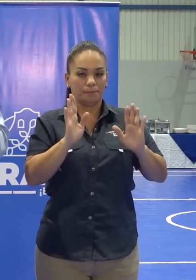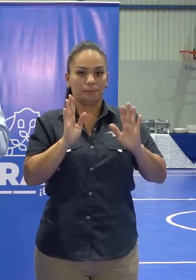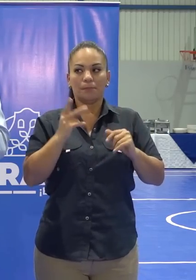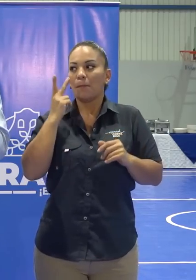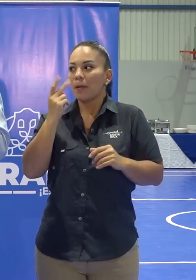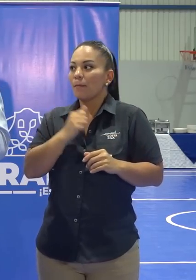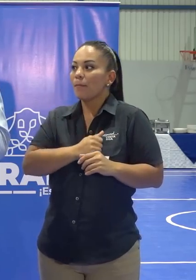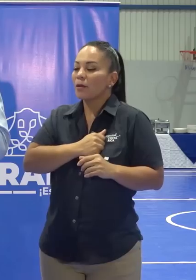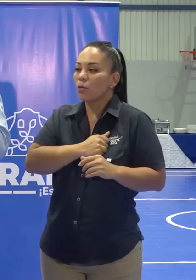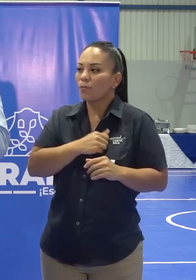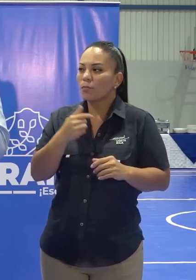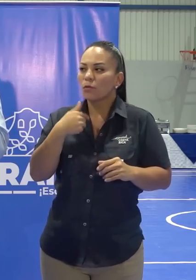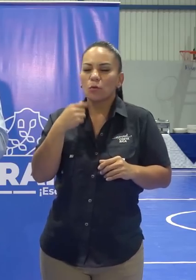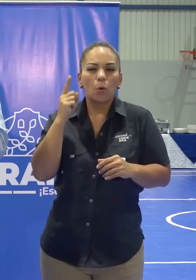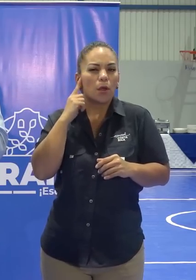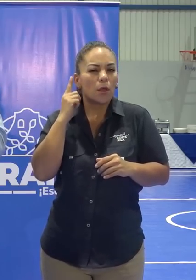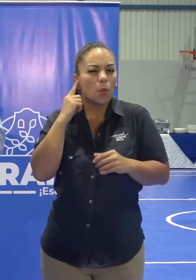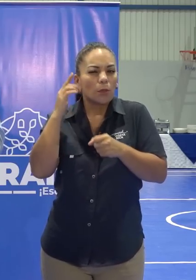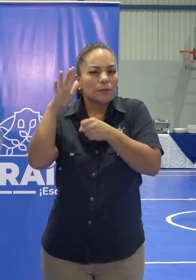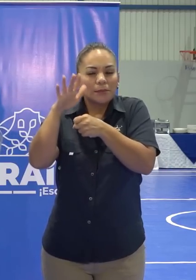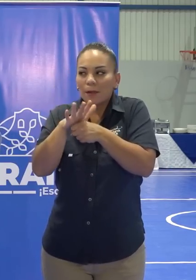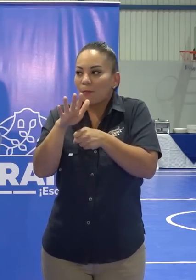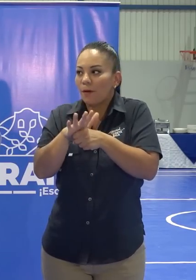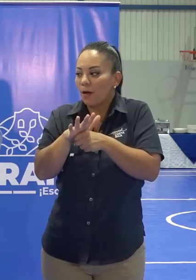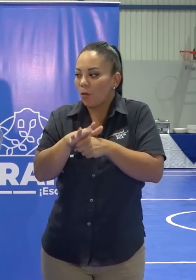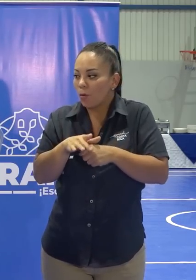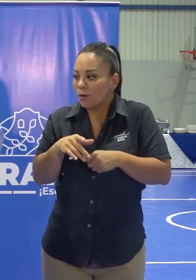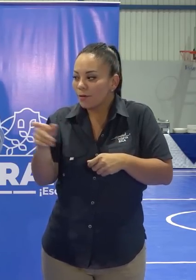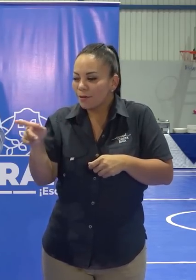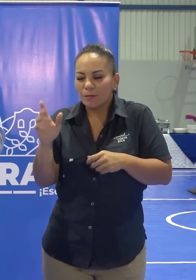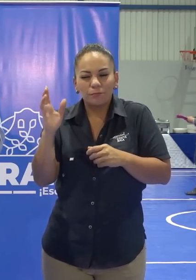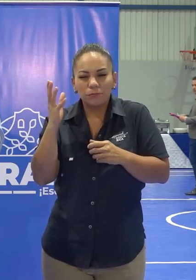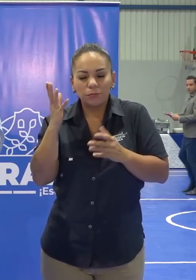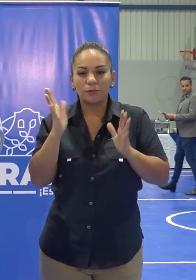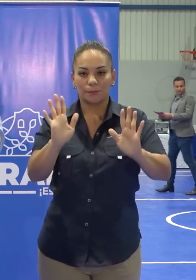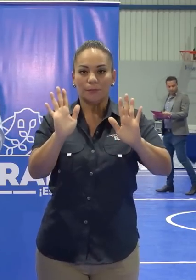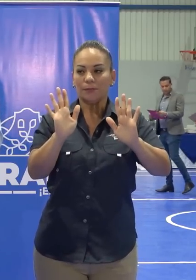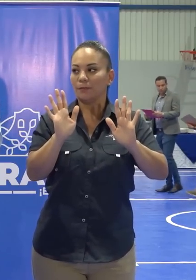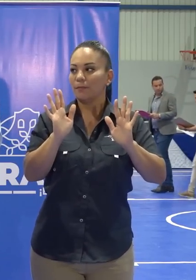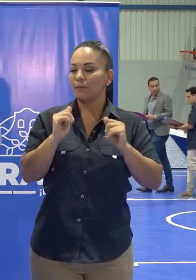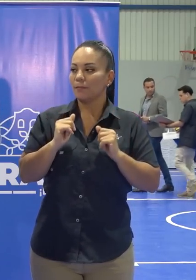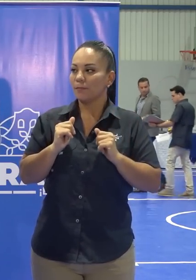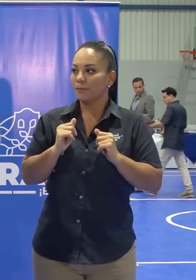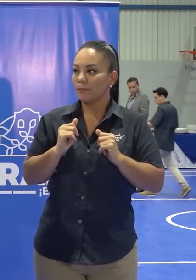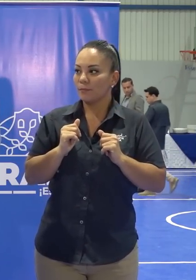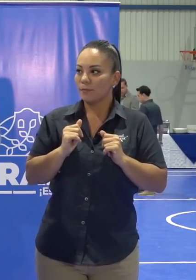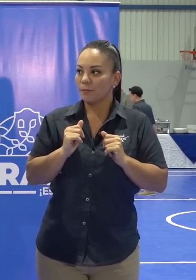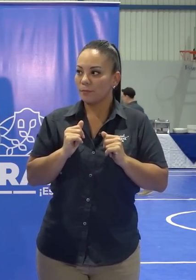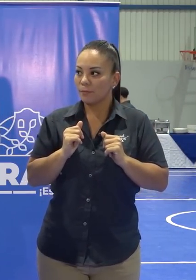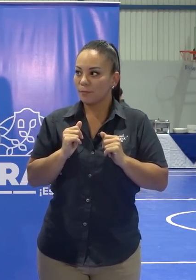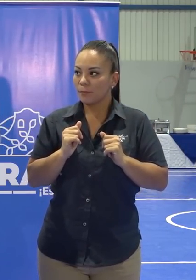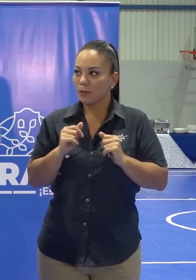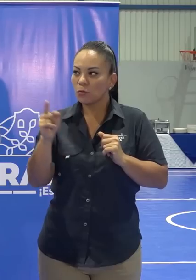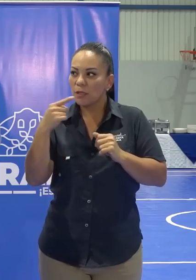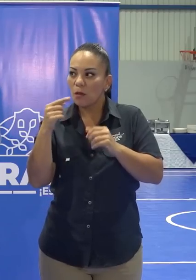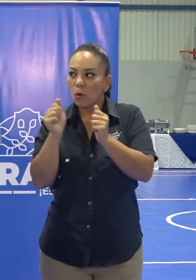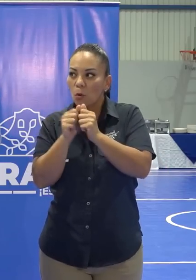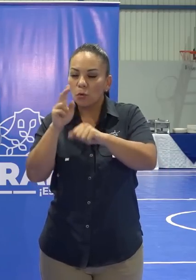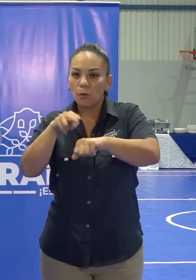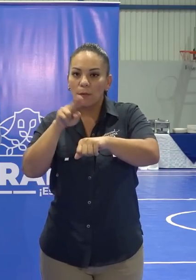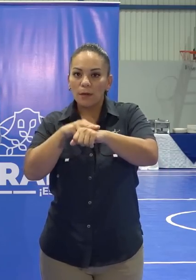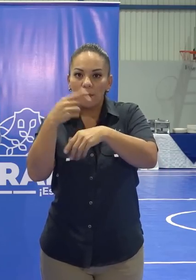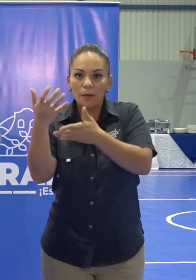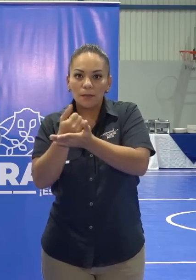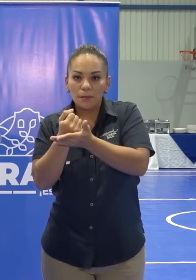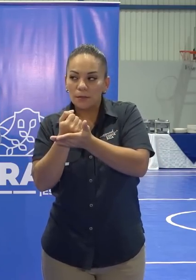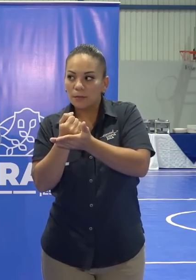Laura, perdóname, pero yo tengo un oído taqueado y es este parlante. Entonces, voy a consultar normalidad, dijo. Sí,